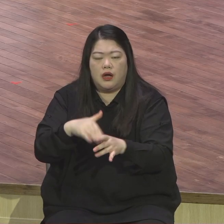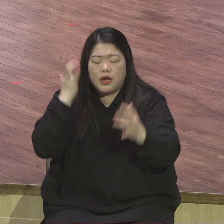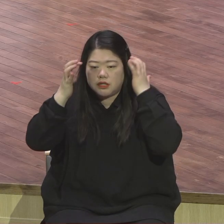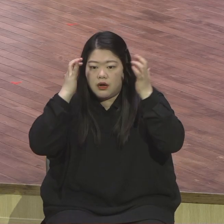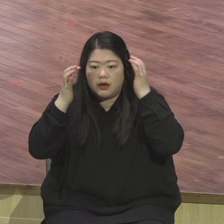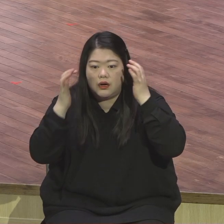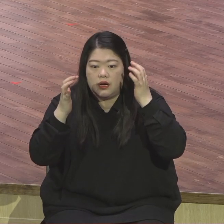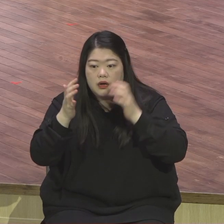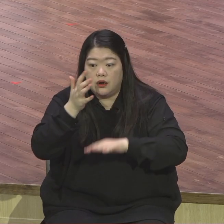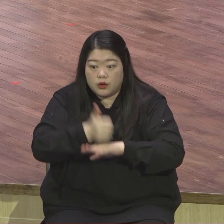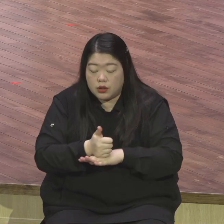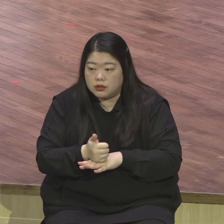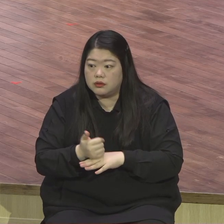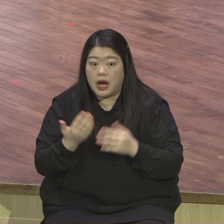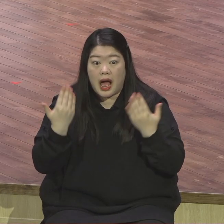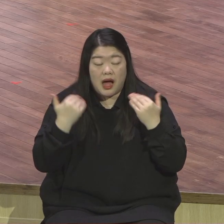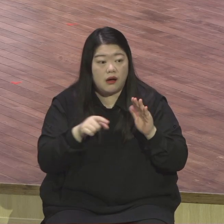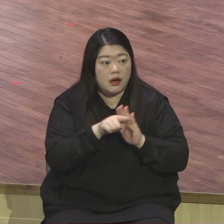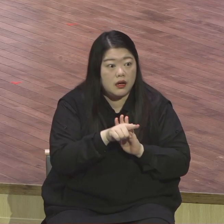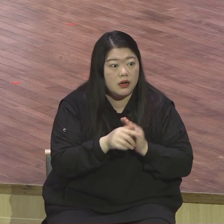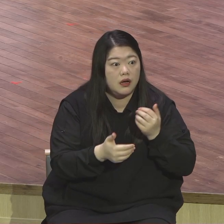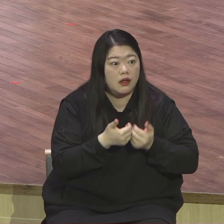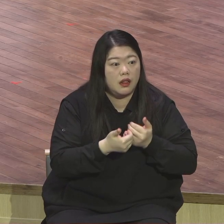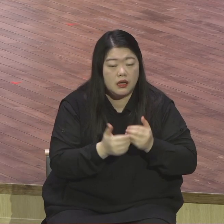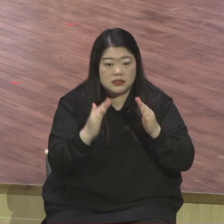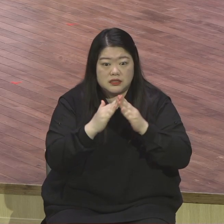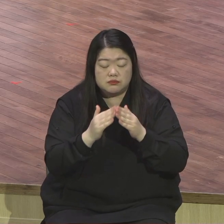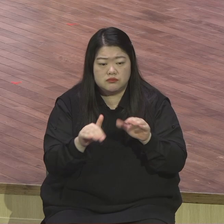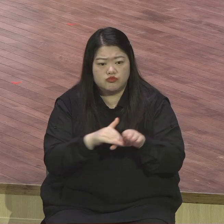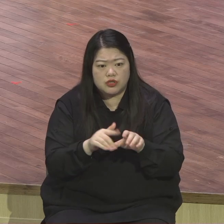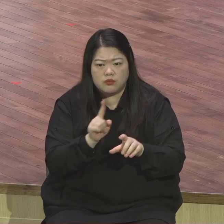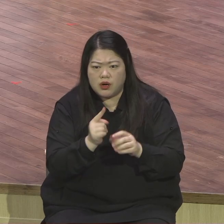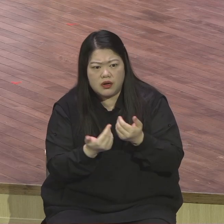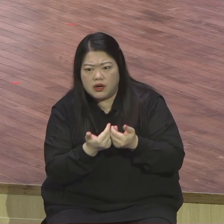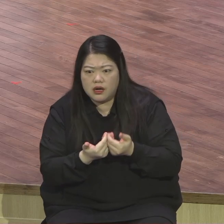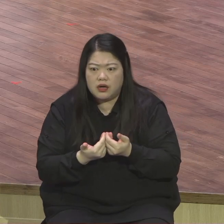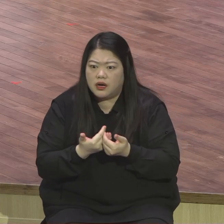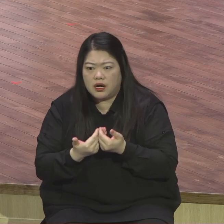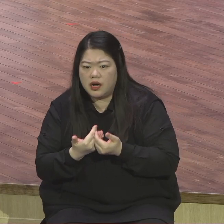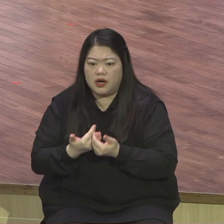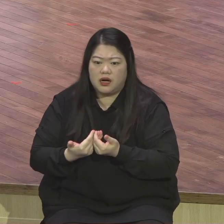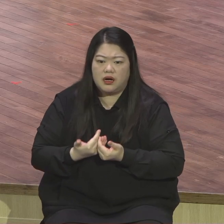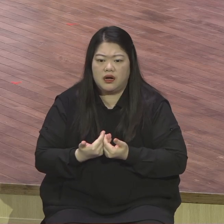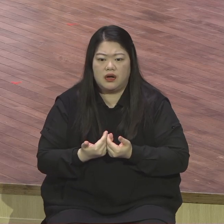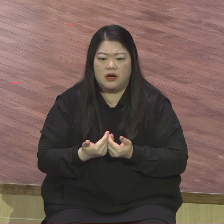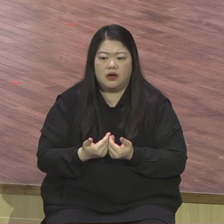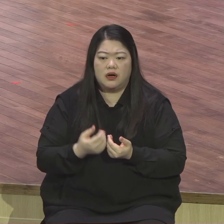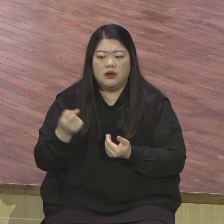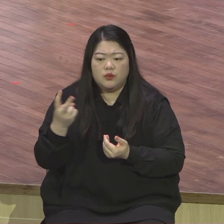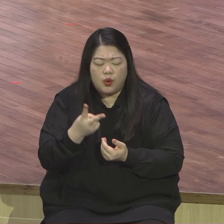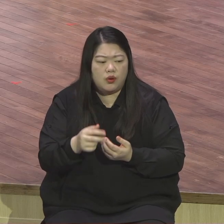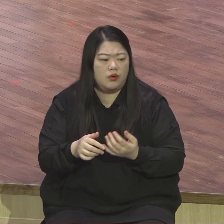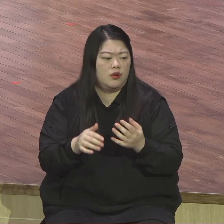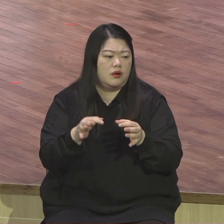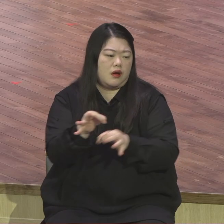영향을 받지요. 그러니까 학교 가서 적응 못하지. 집에 와서 얼음 당하지. 뭐 경제적으로 뻔하지 않습니까. 이러다 보니까